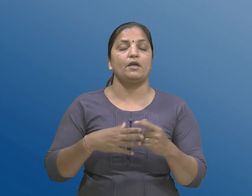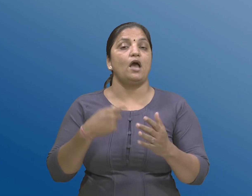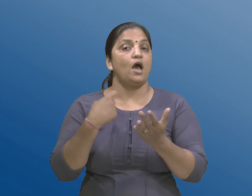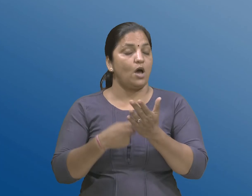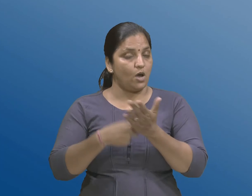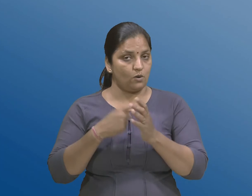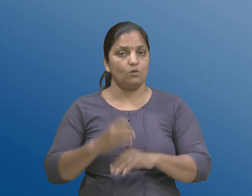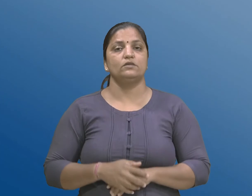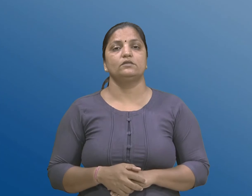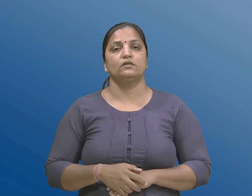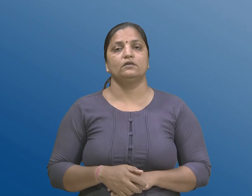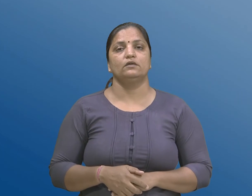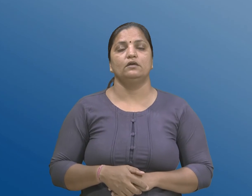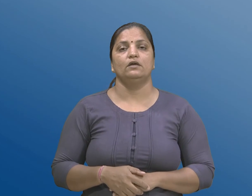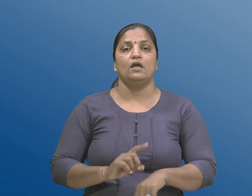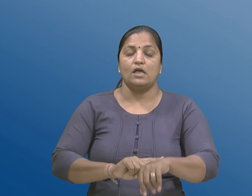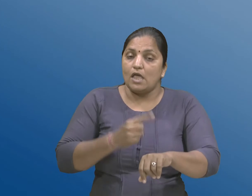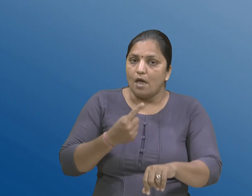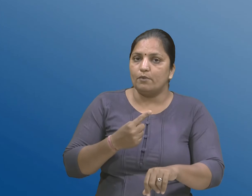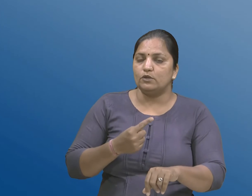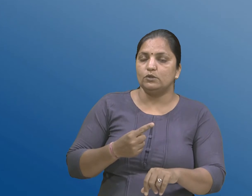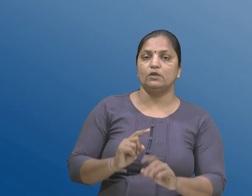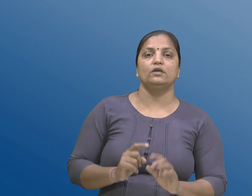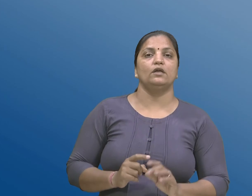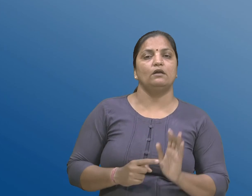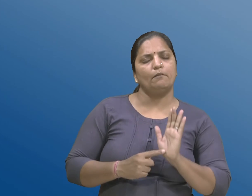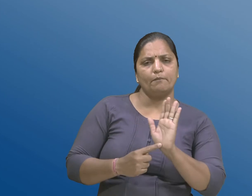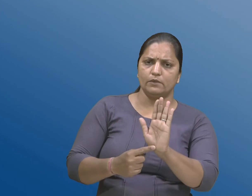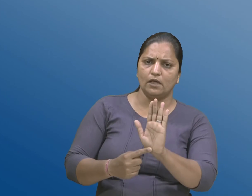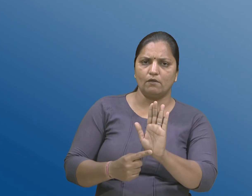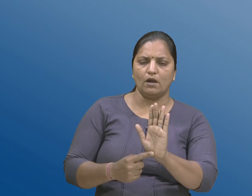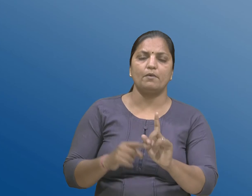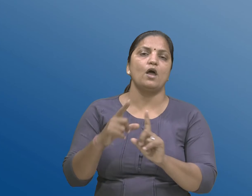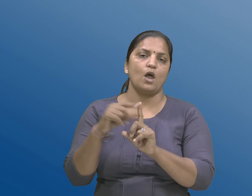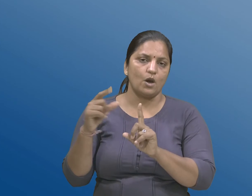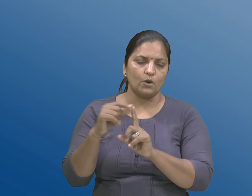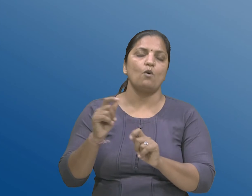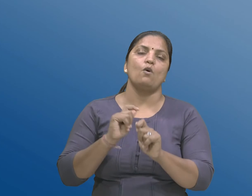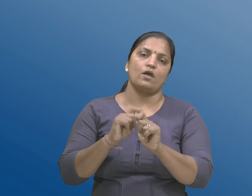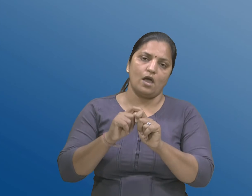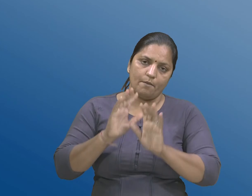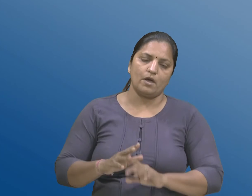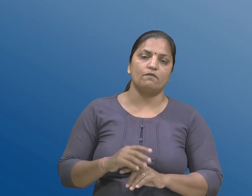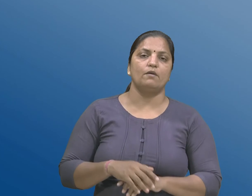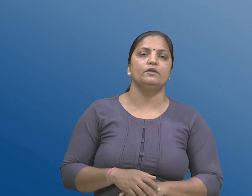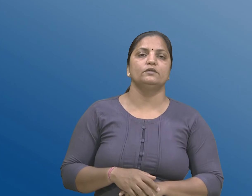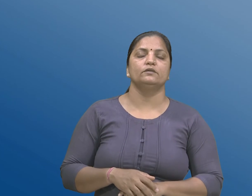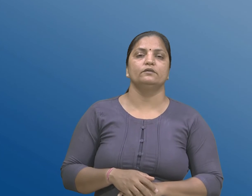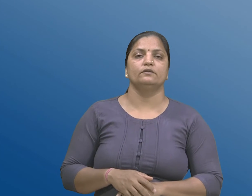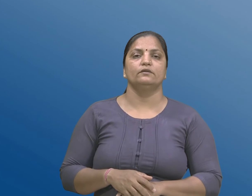तद अनुरूप जोगवाईयों हिठल करवामा आवेल छे, के लेवामा आवेल छे, तेम